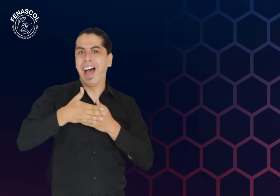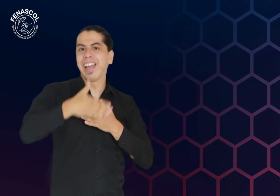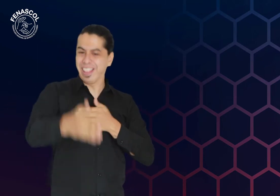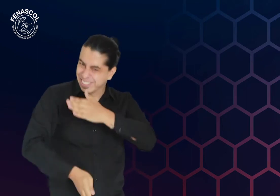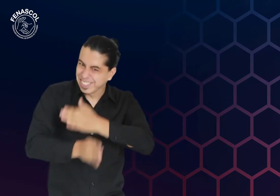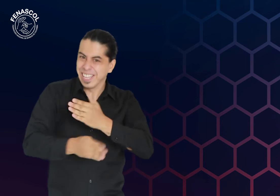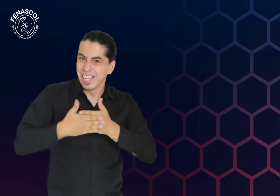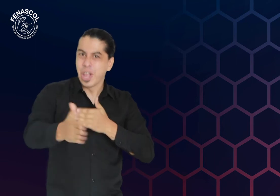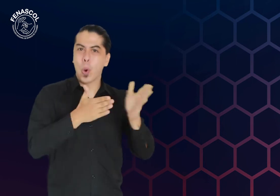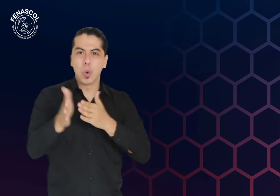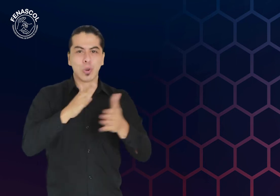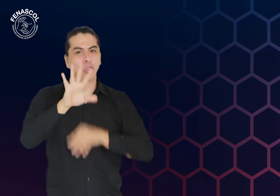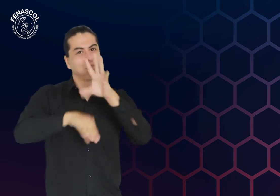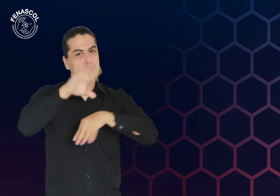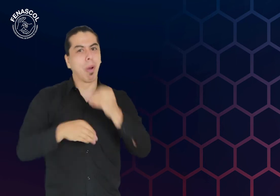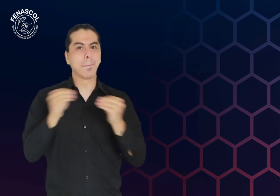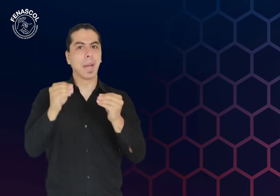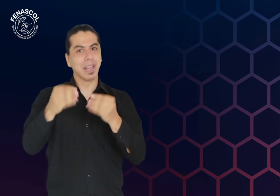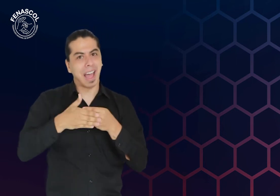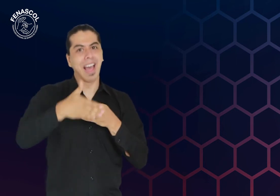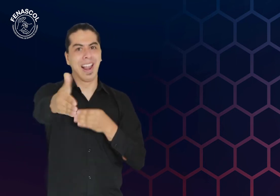directamente en el curso del cual te inscribes para seguir aprendiendo.